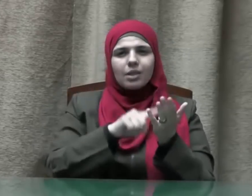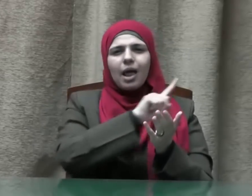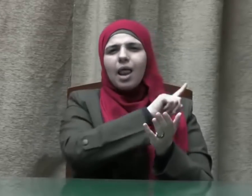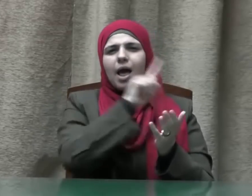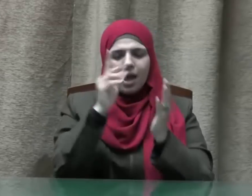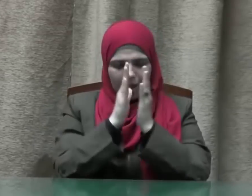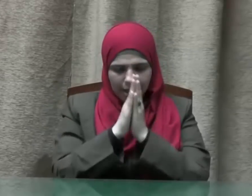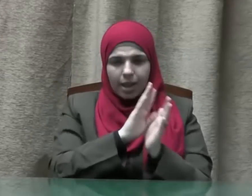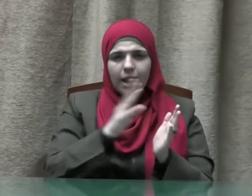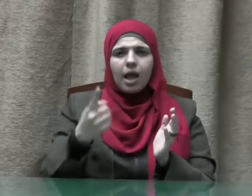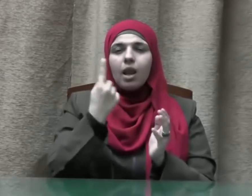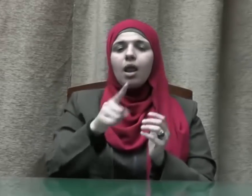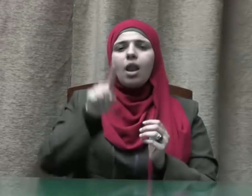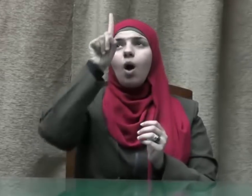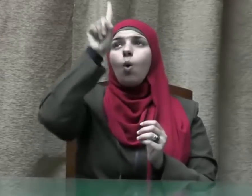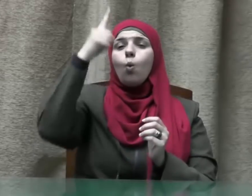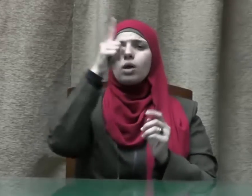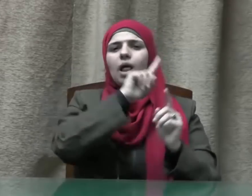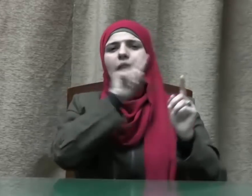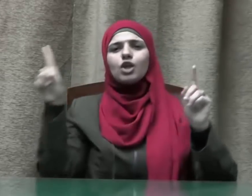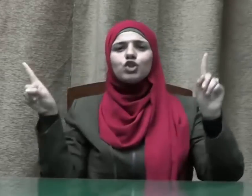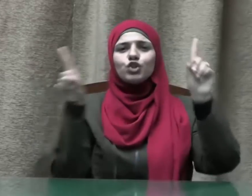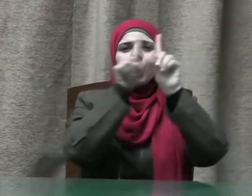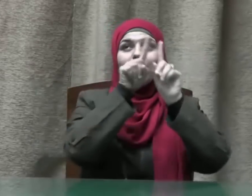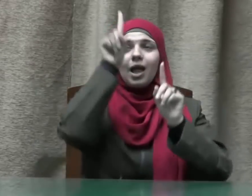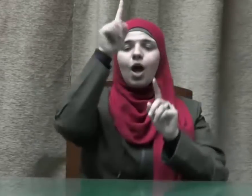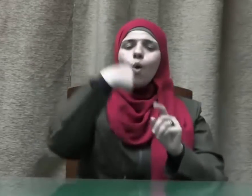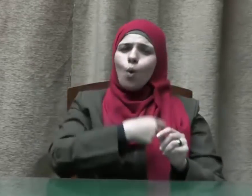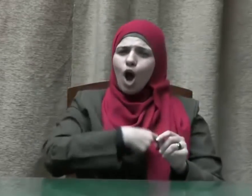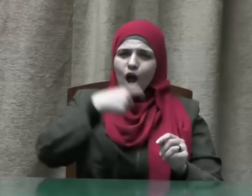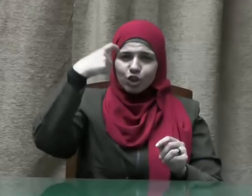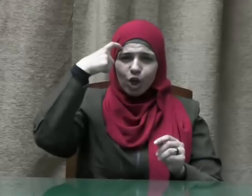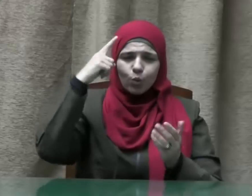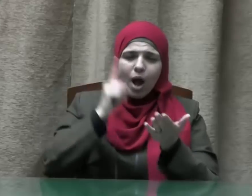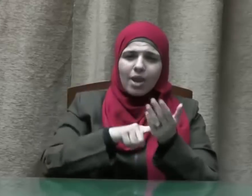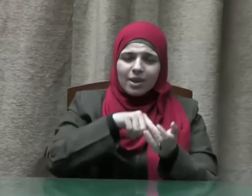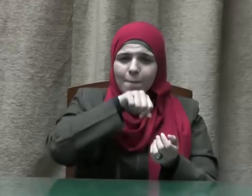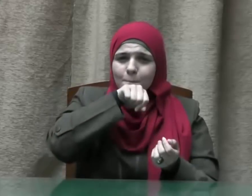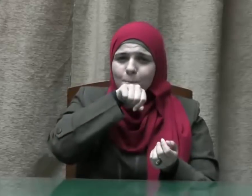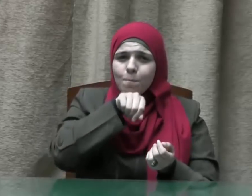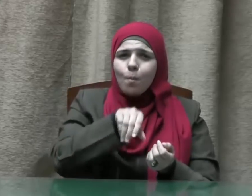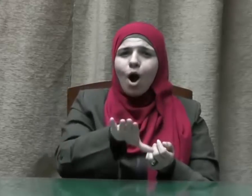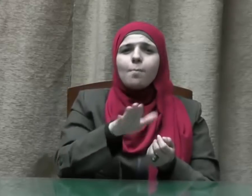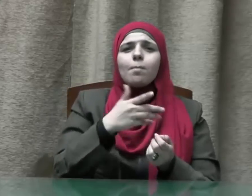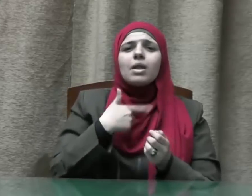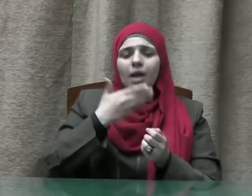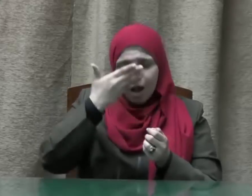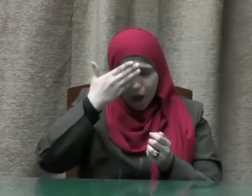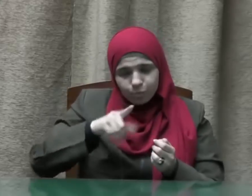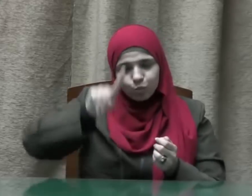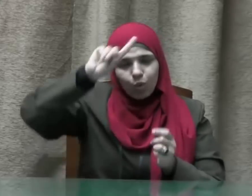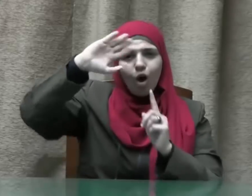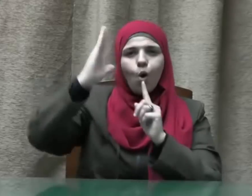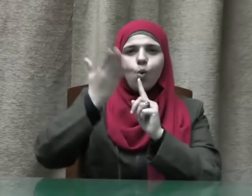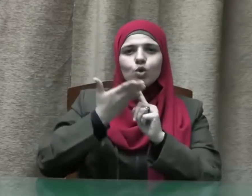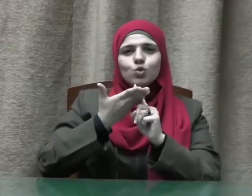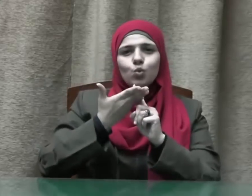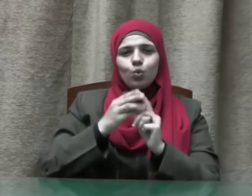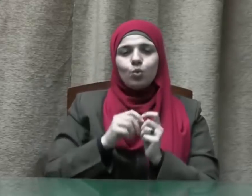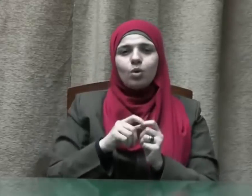الله وحده لا شريك له وأشهد أن سيدنا ونبينا محمدا عبده ورسوله صلى